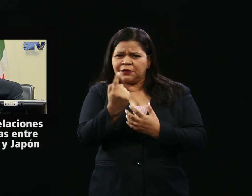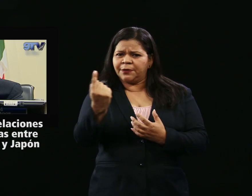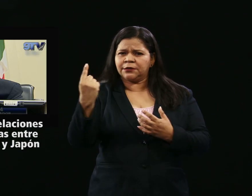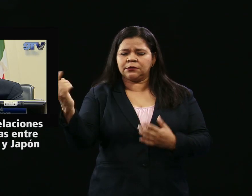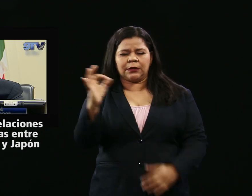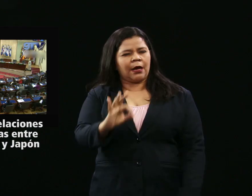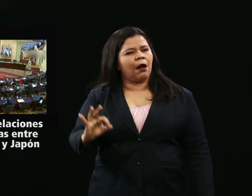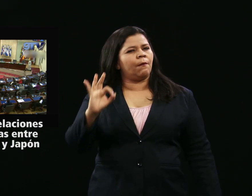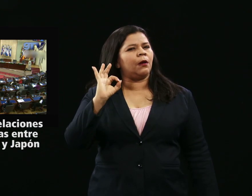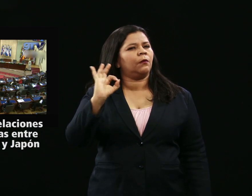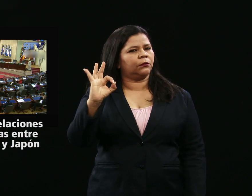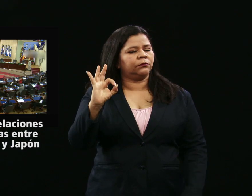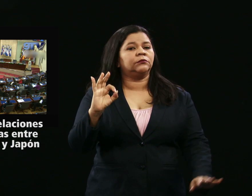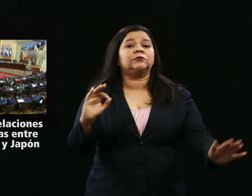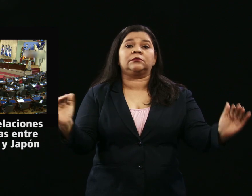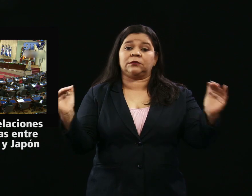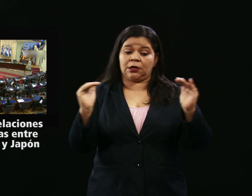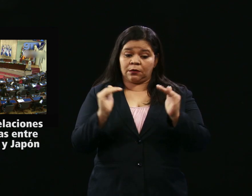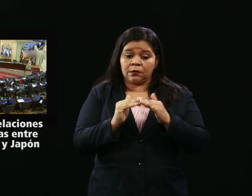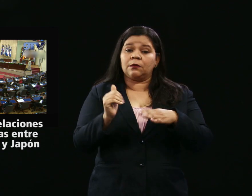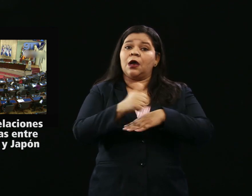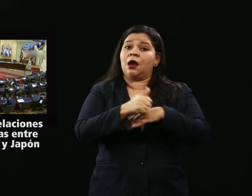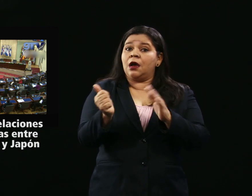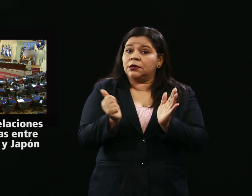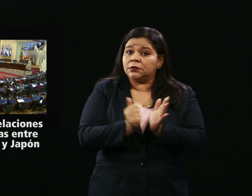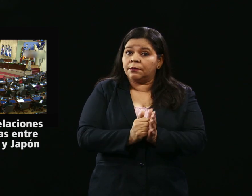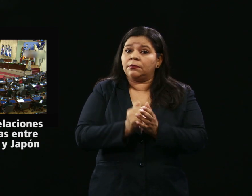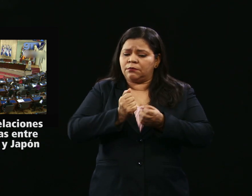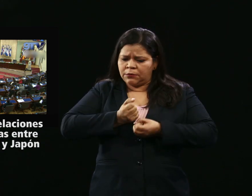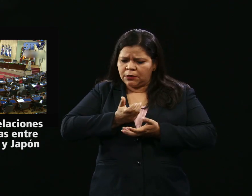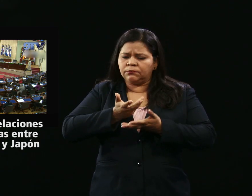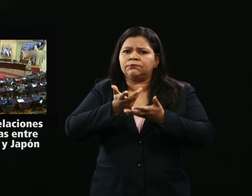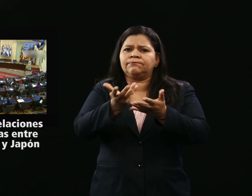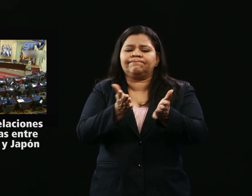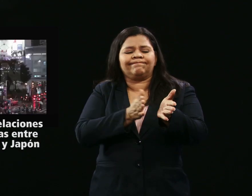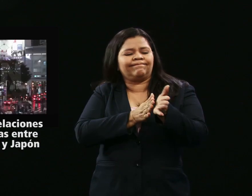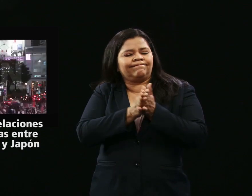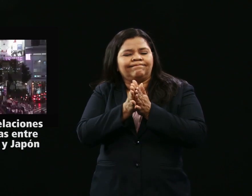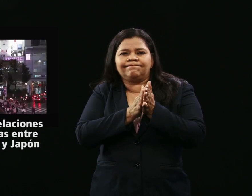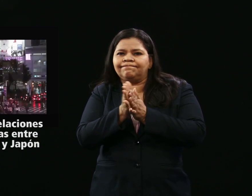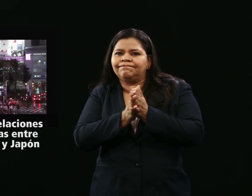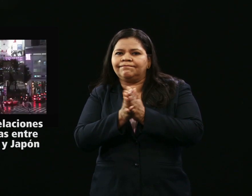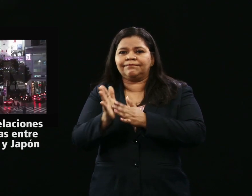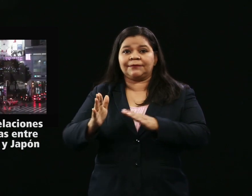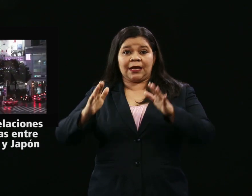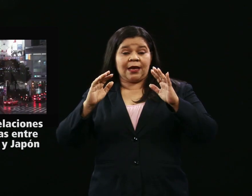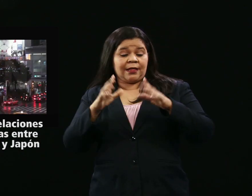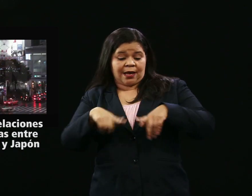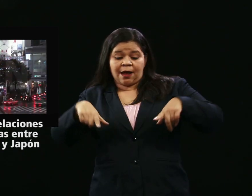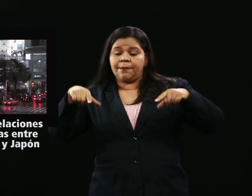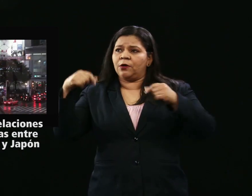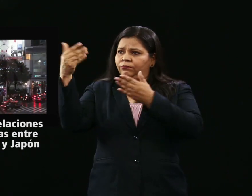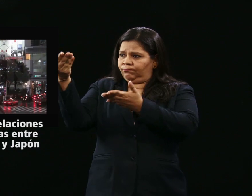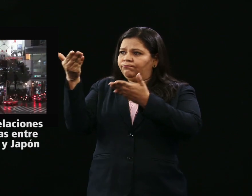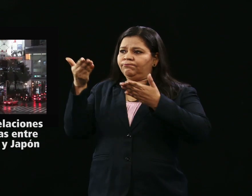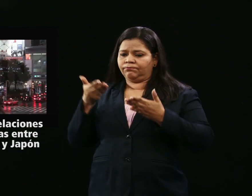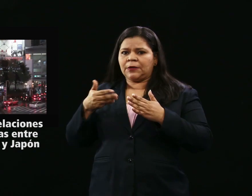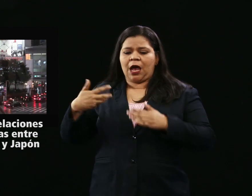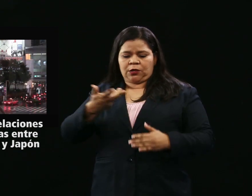Además, este órgano de Estado expresa su deseo que Japón continúe apoyando el desarrollo de El Salvador en